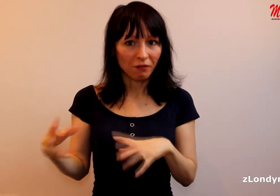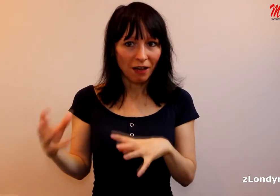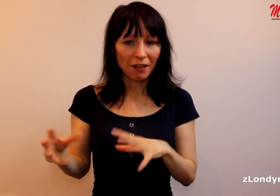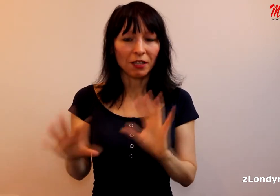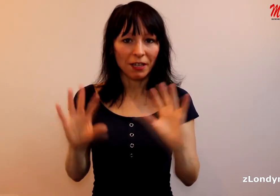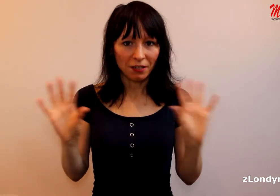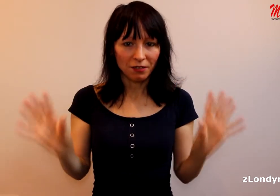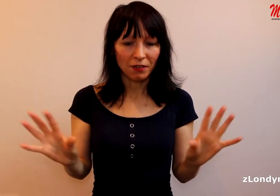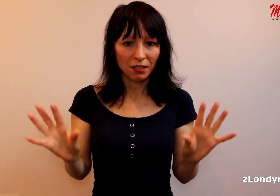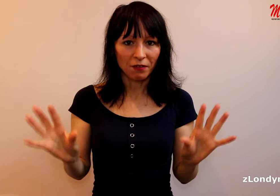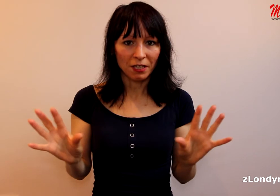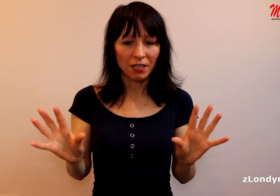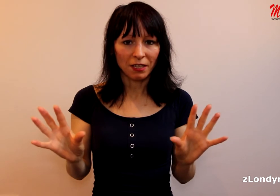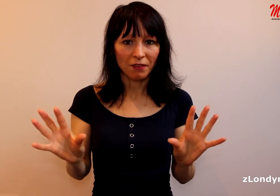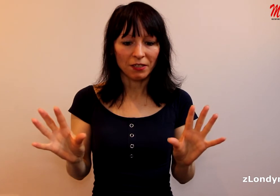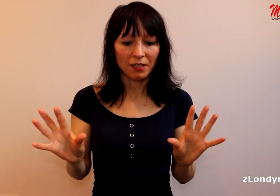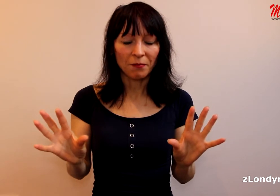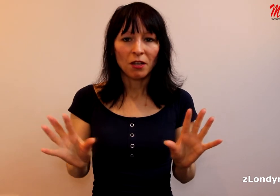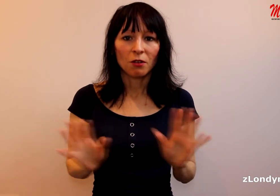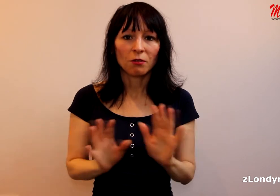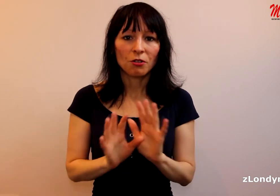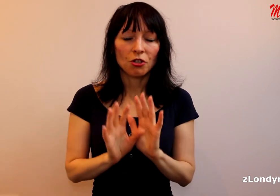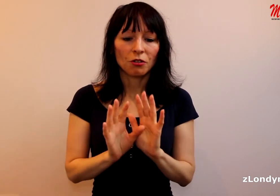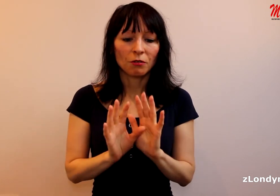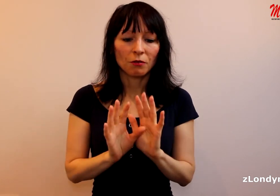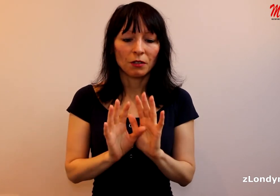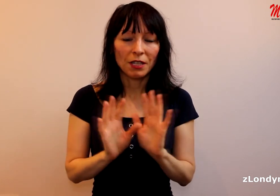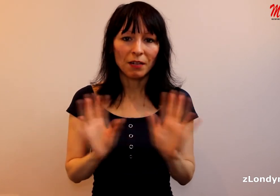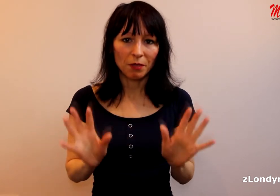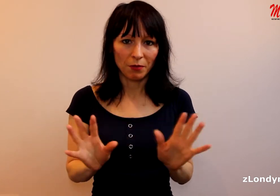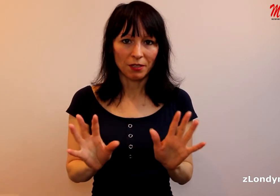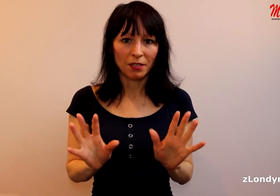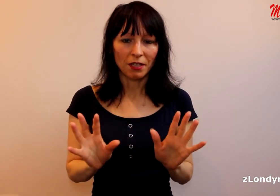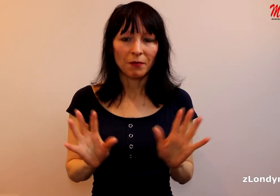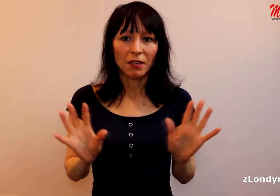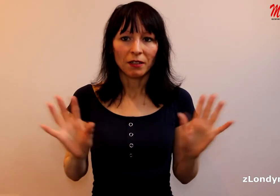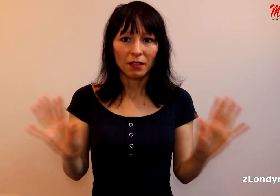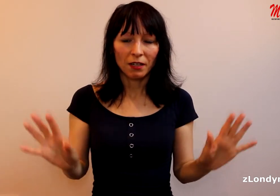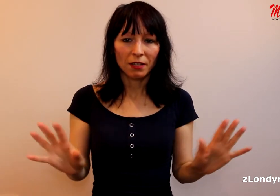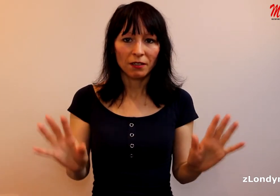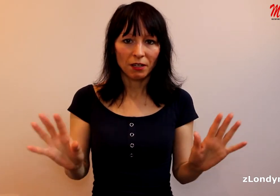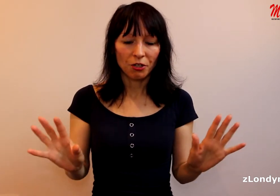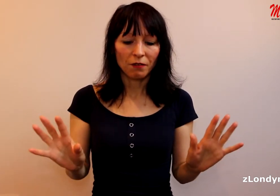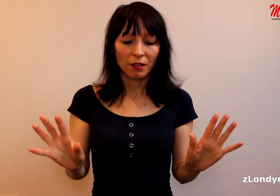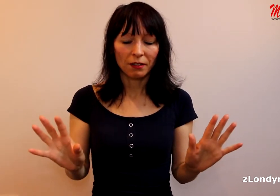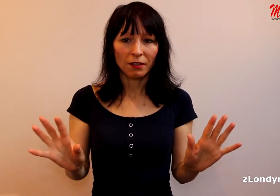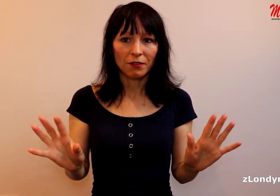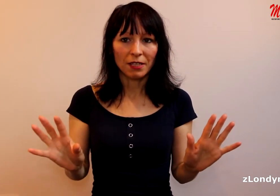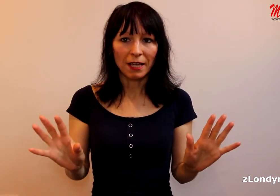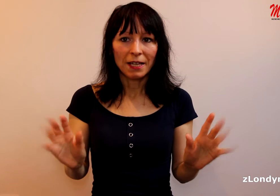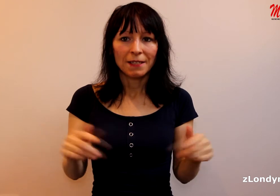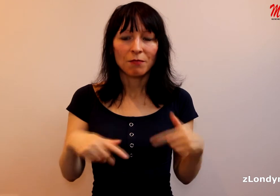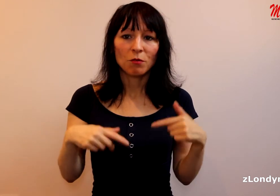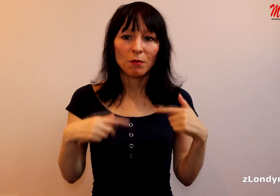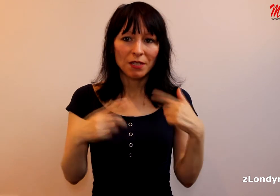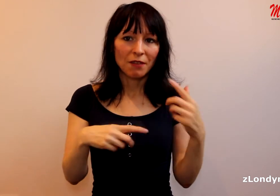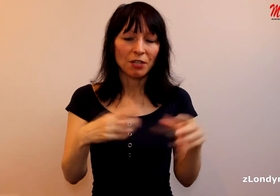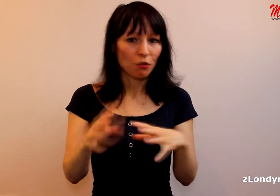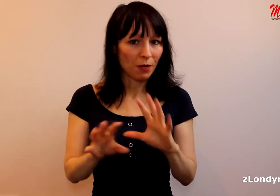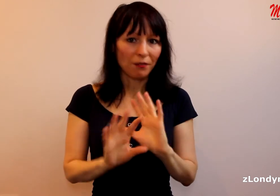5, taky jedna z těch velkých televizí. Ono totiž jak BBC, tak i tyhle další velké televize. Zatímco BBC je veřejnoprák,